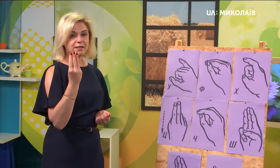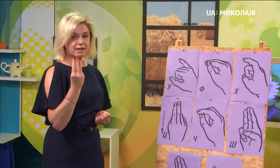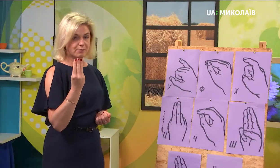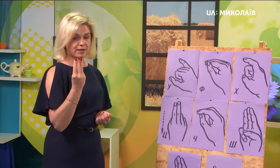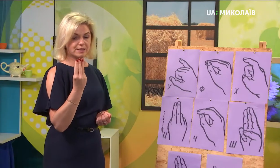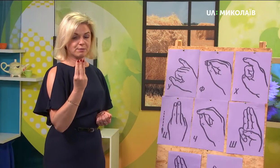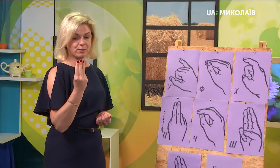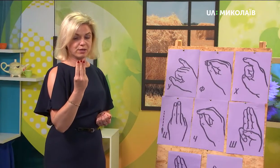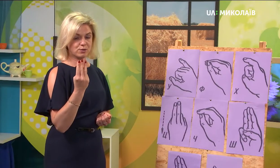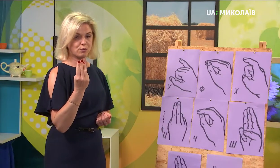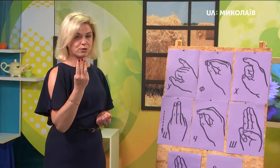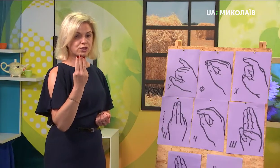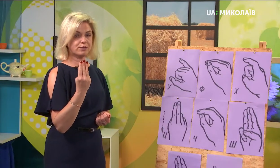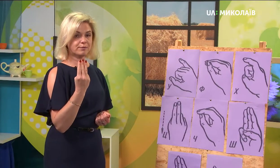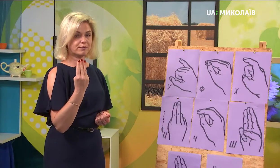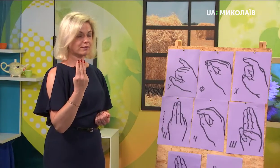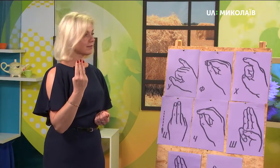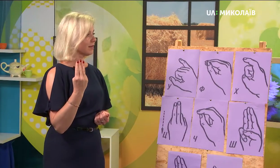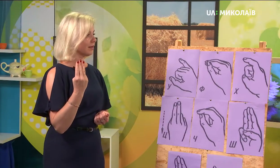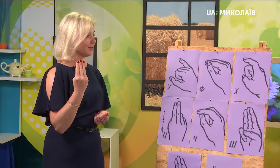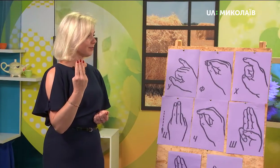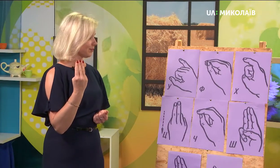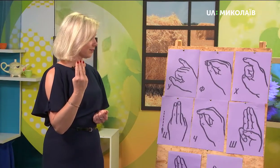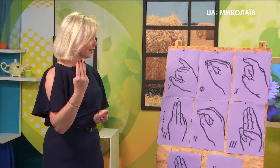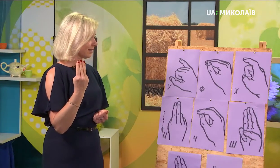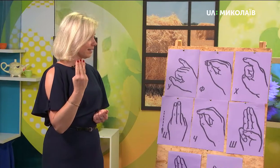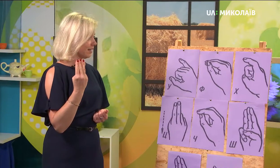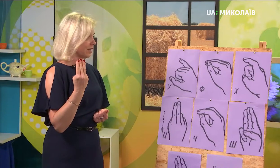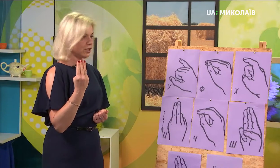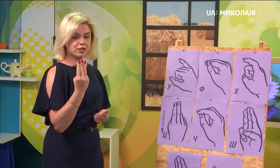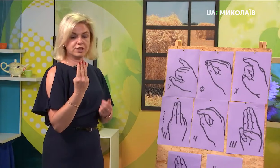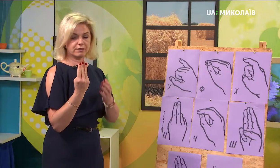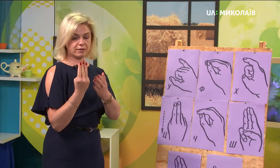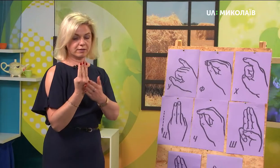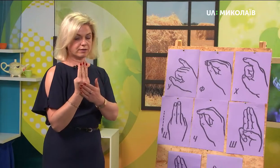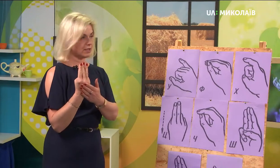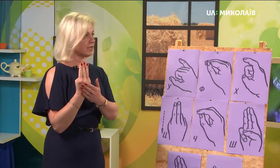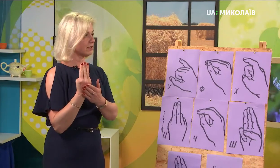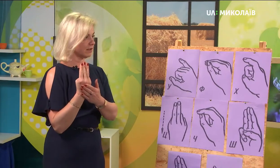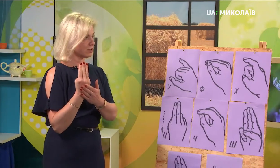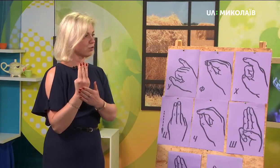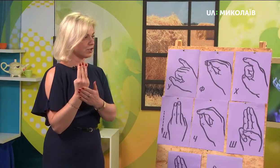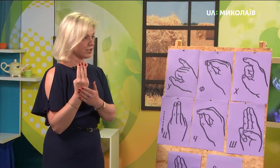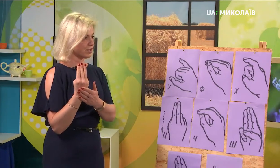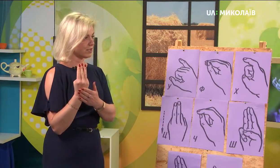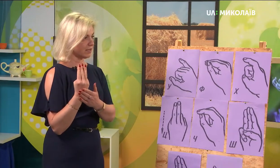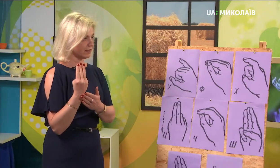Три пальці ми показуємо «ши». Так, так і чого так? Ні-ні-ні, тільки зовнішня частина